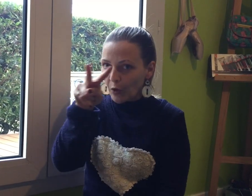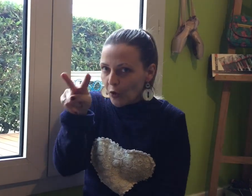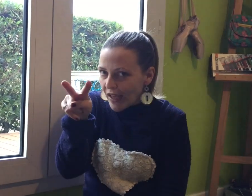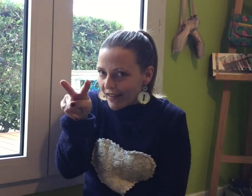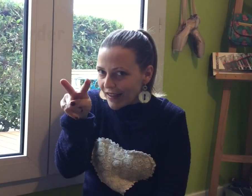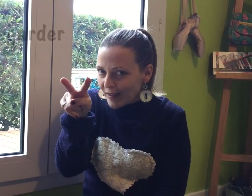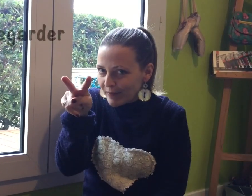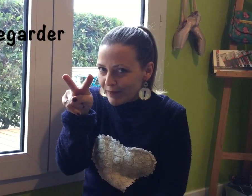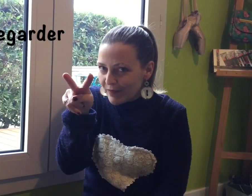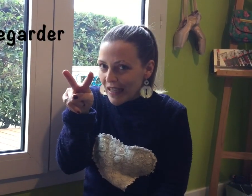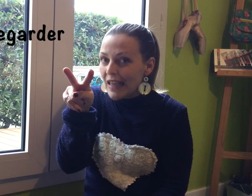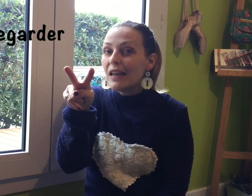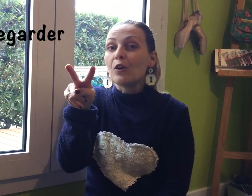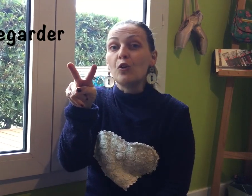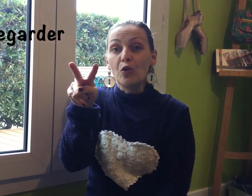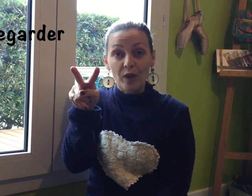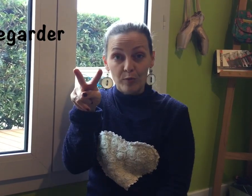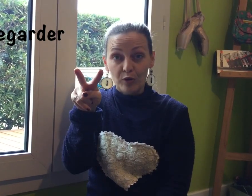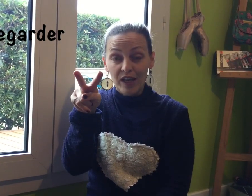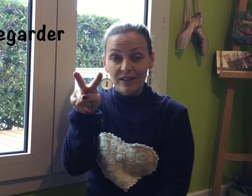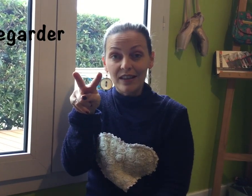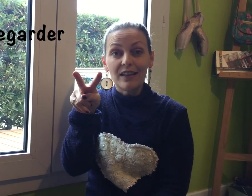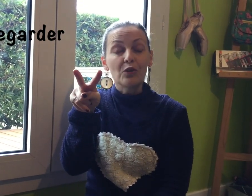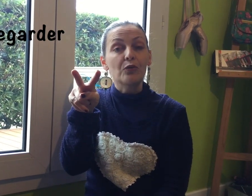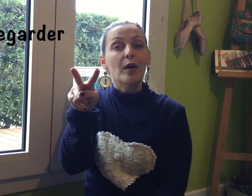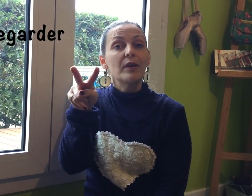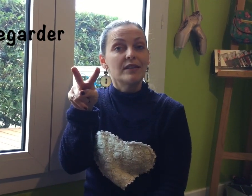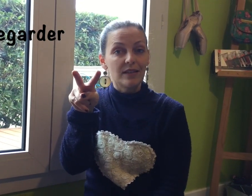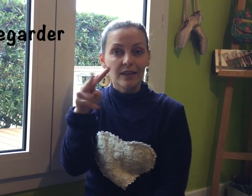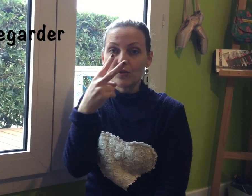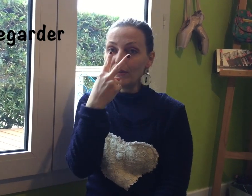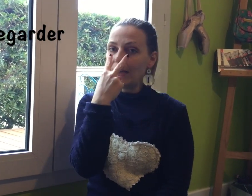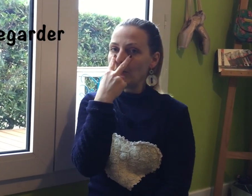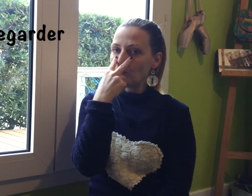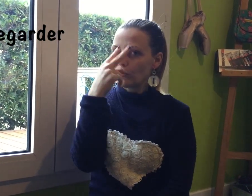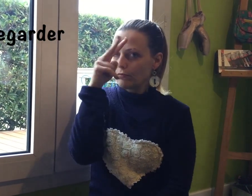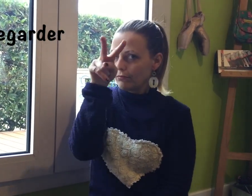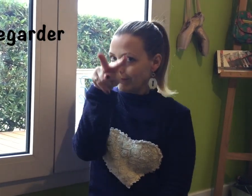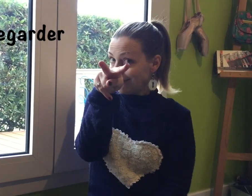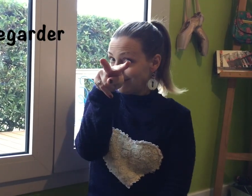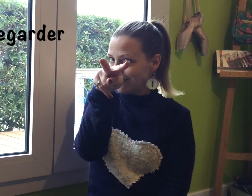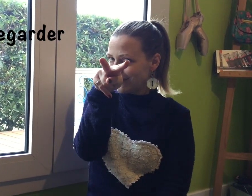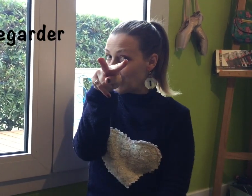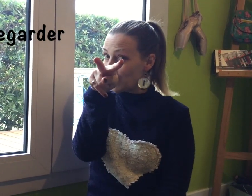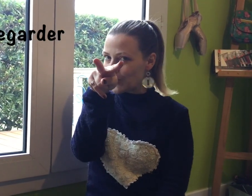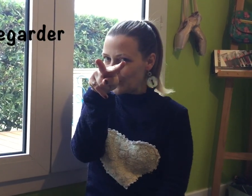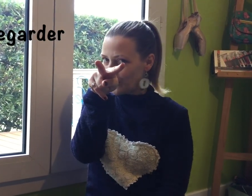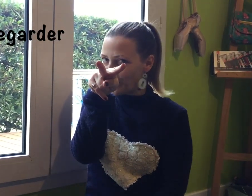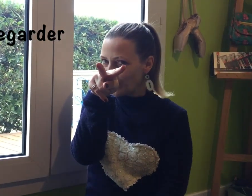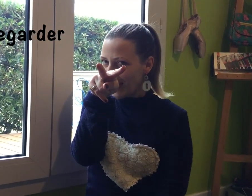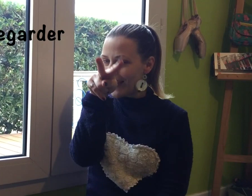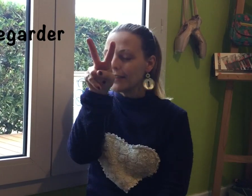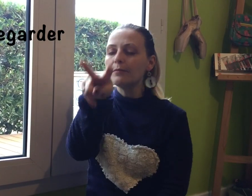regardaient Le verbe regarder est un verbe directionnel Donc, je vous regarde